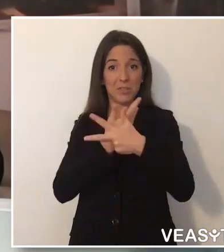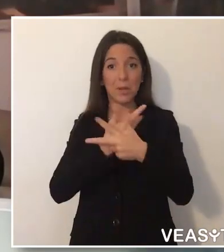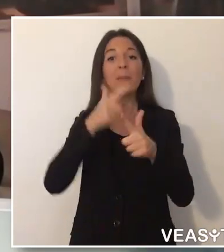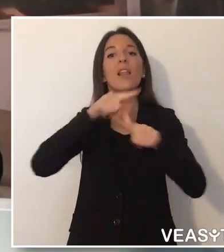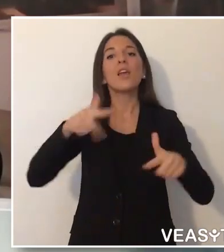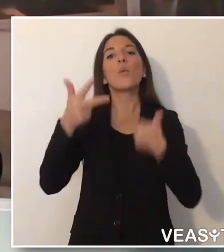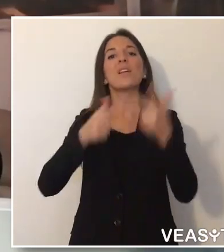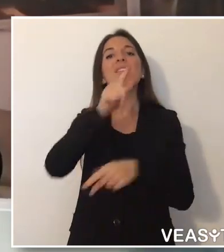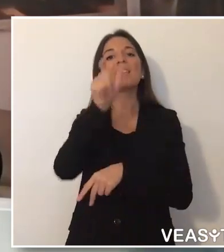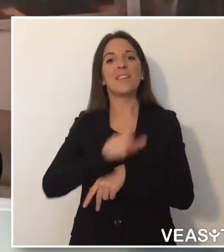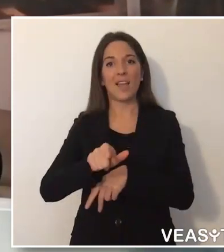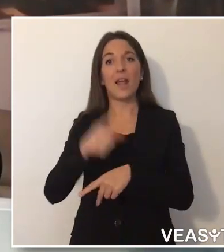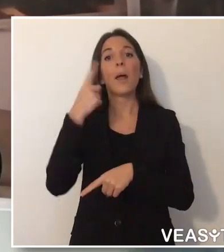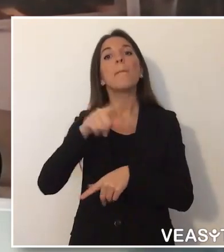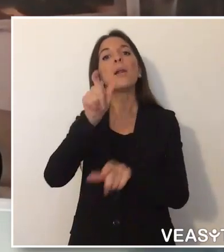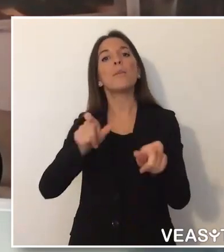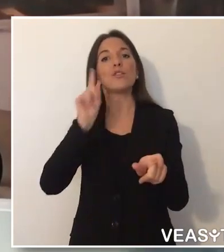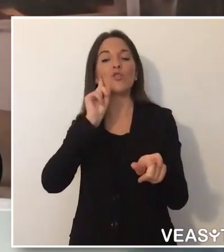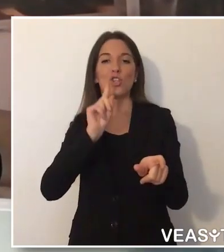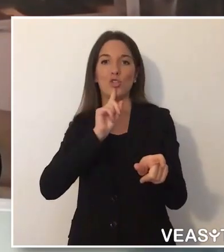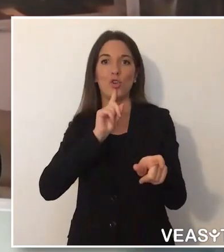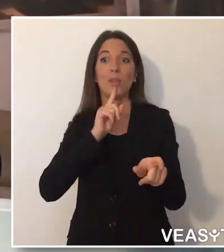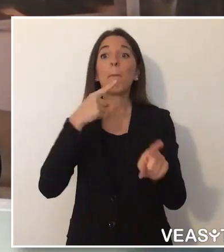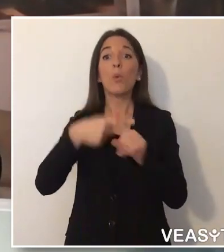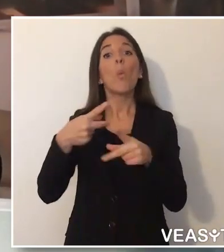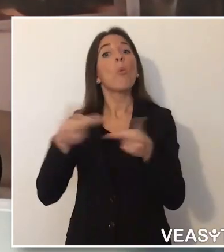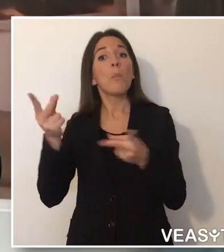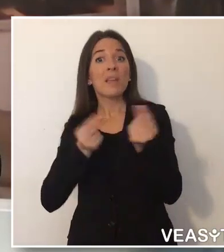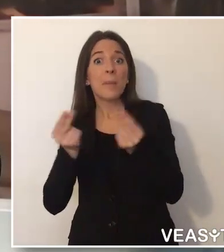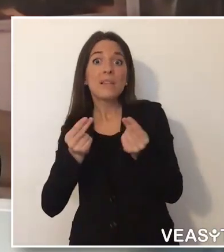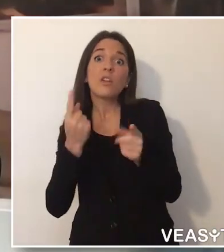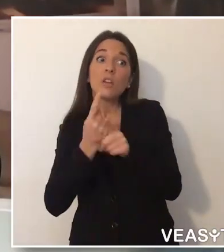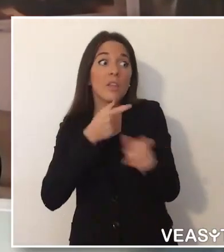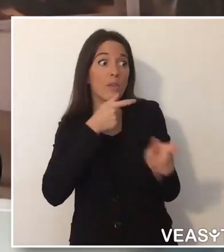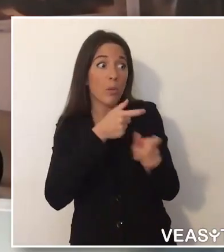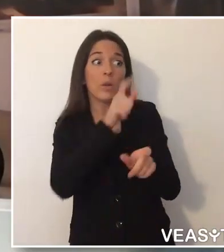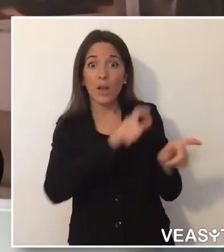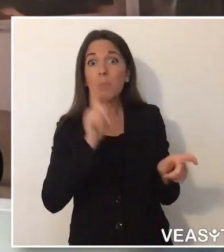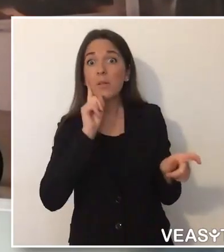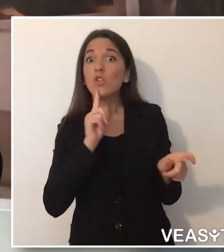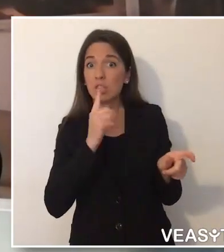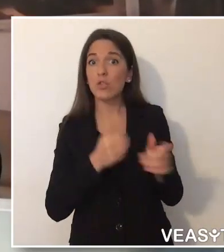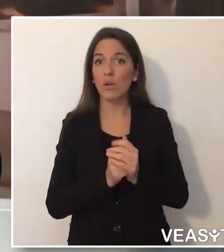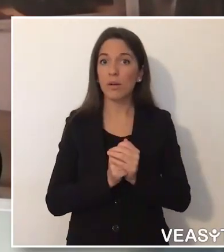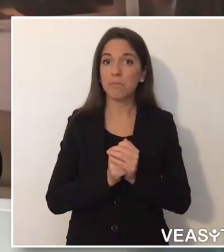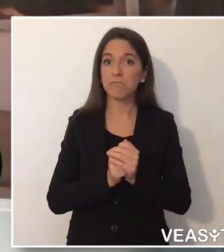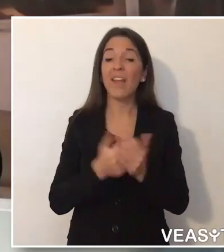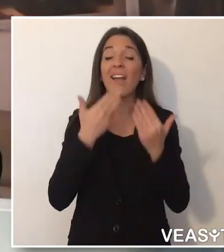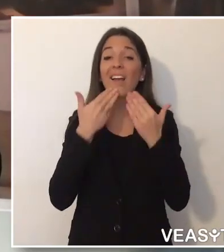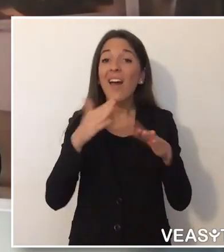mette a disposizione il proprio servizio ai cittadini sordi e alle pubbliche amministrazioni per poter effettuare, con il supporto di